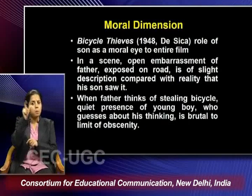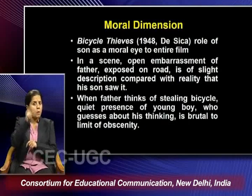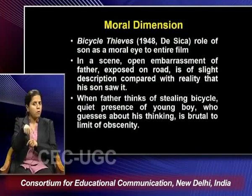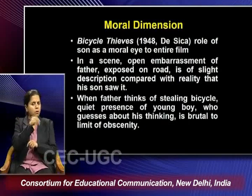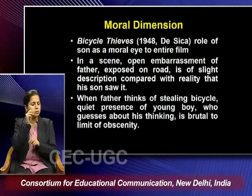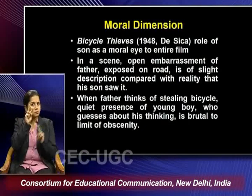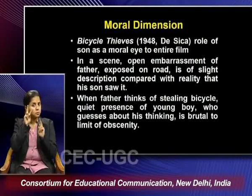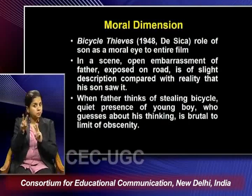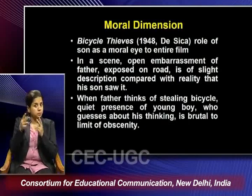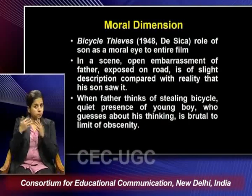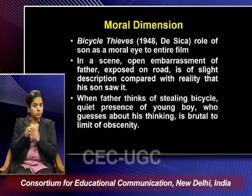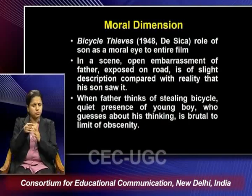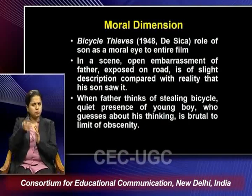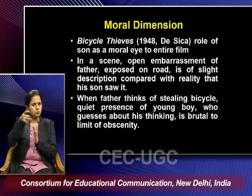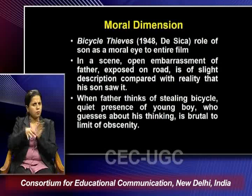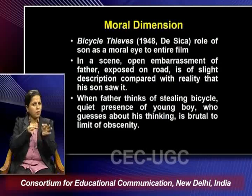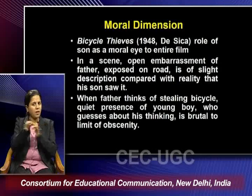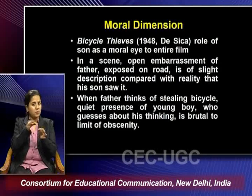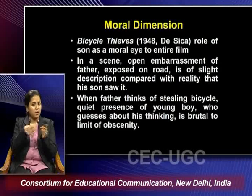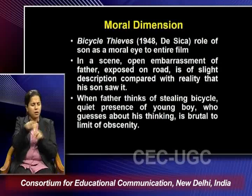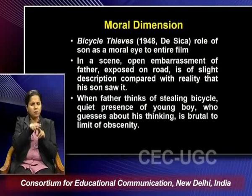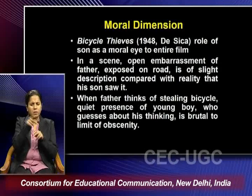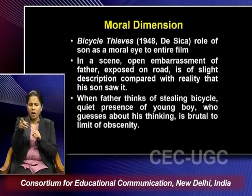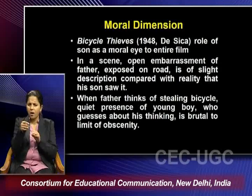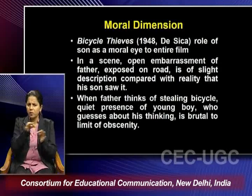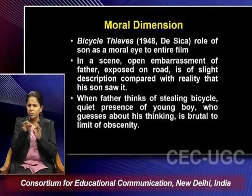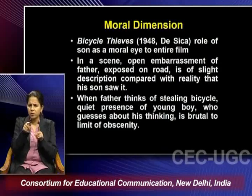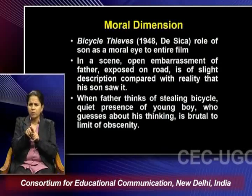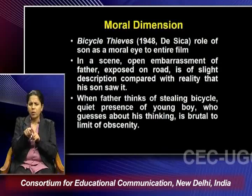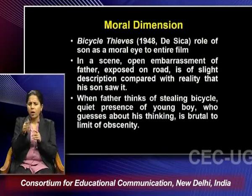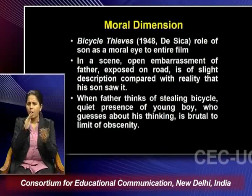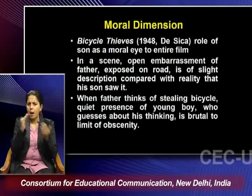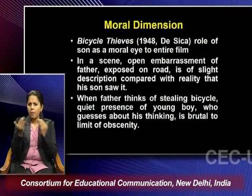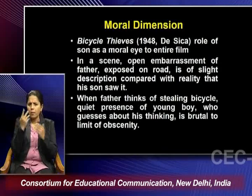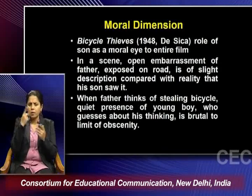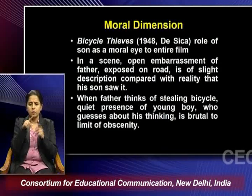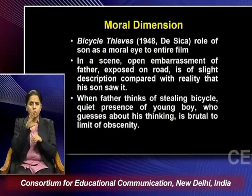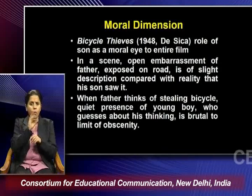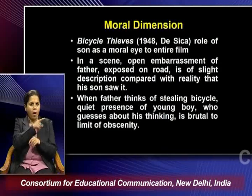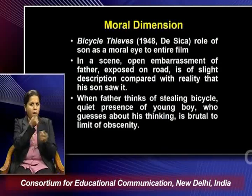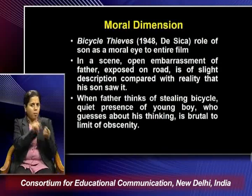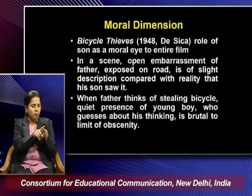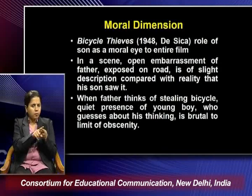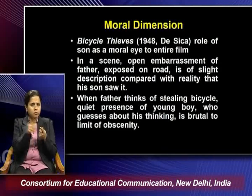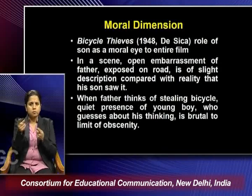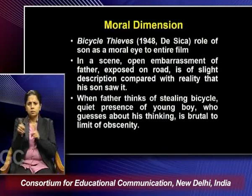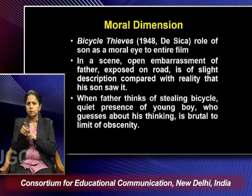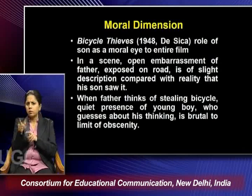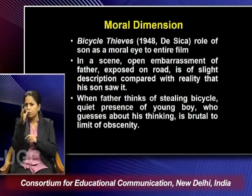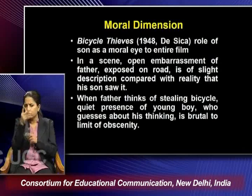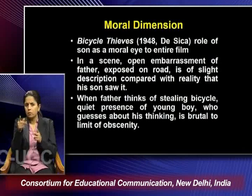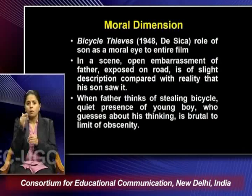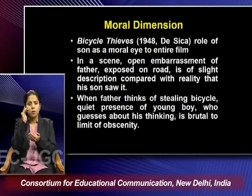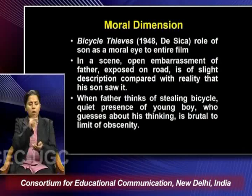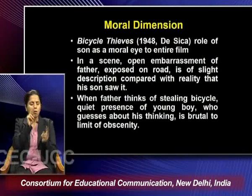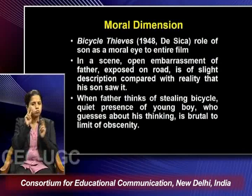this kind of a description when you see when it has been compared with the kind of a reality when the son was a witness